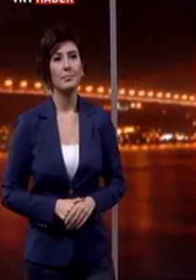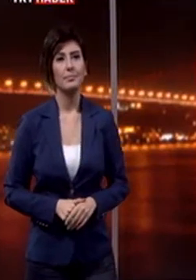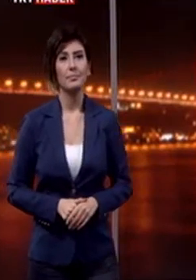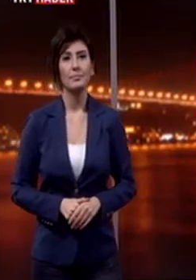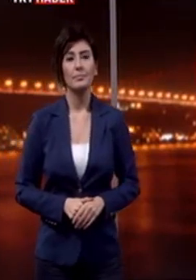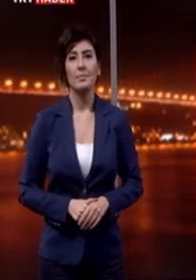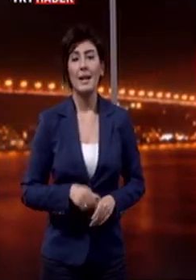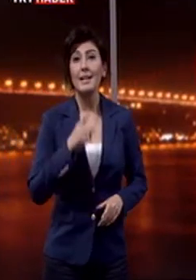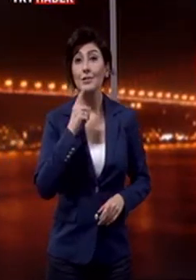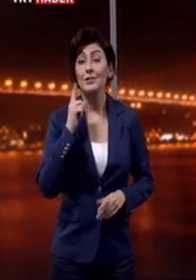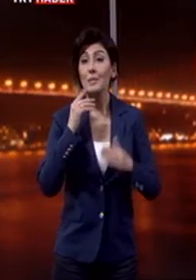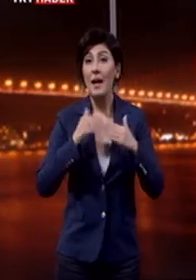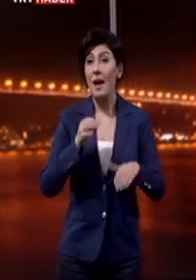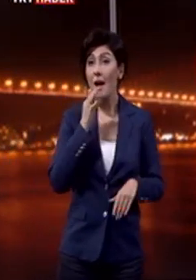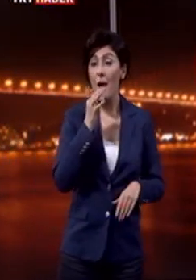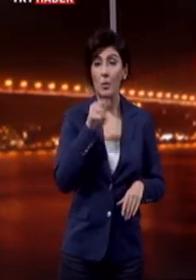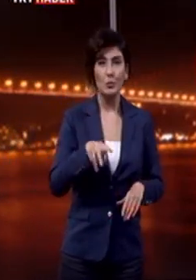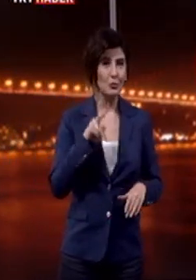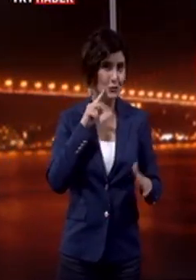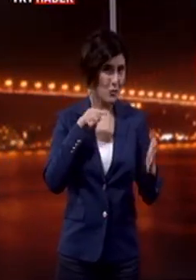İşitme engelliler haber bültenine burada noktalıyoruz.